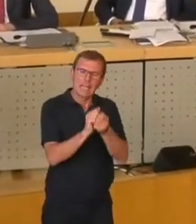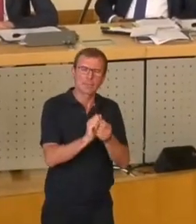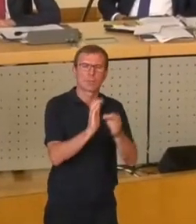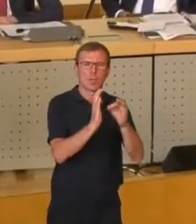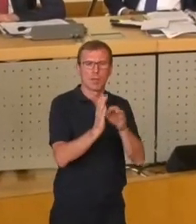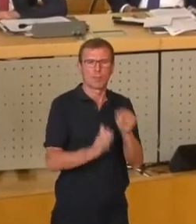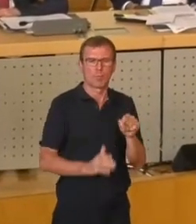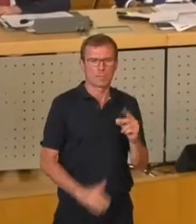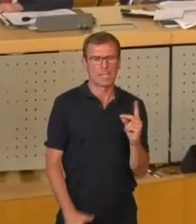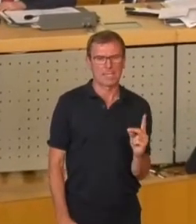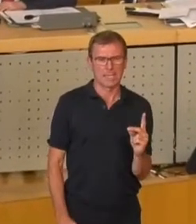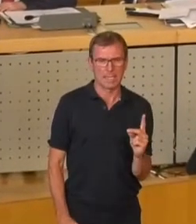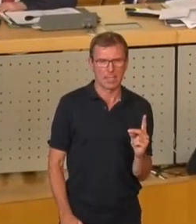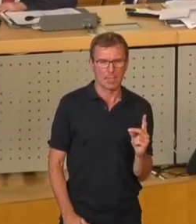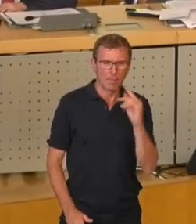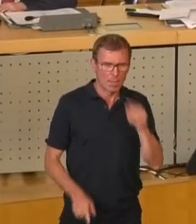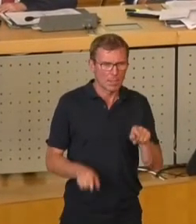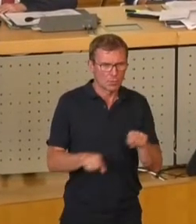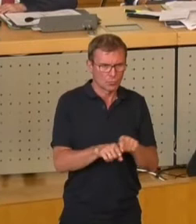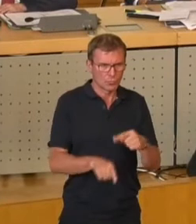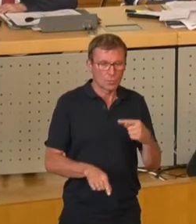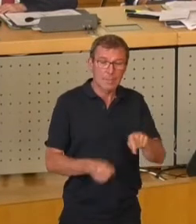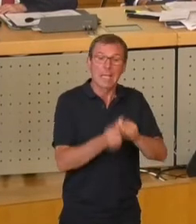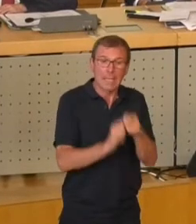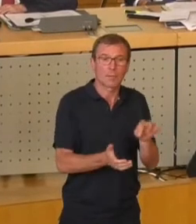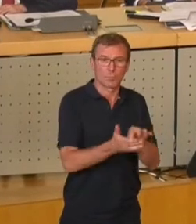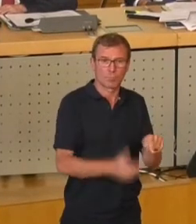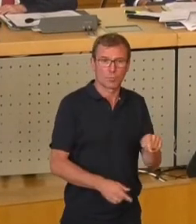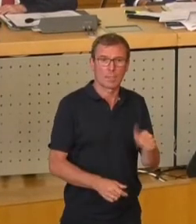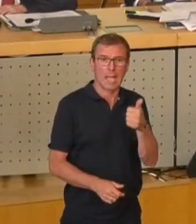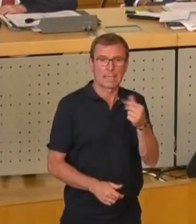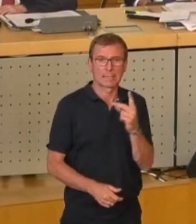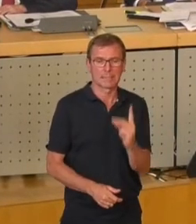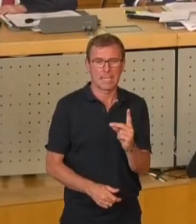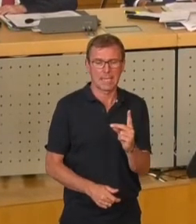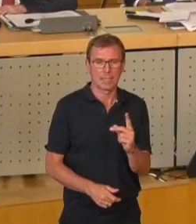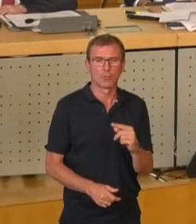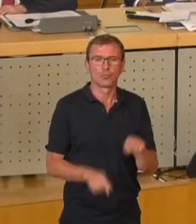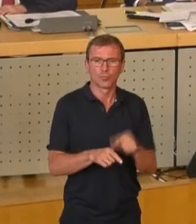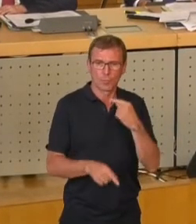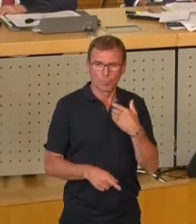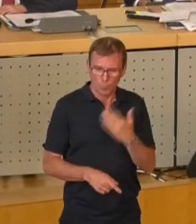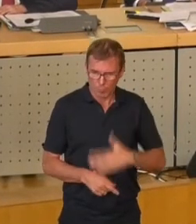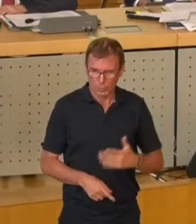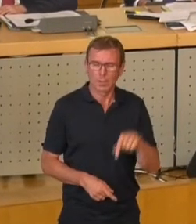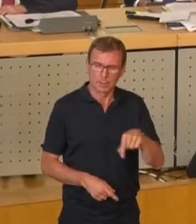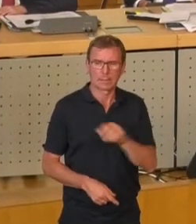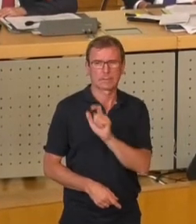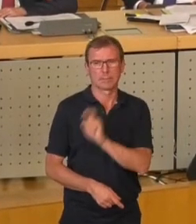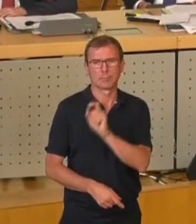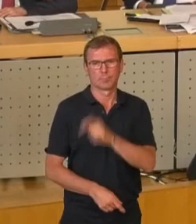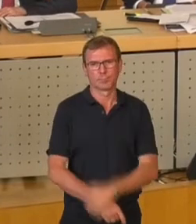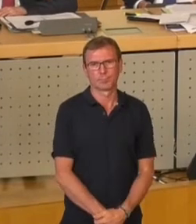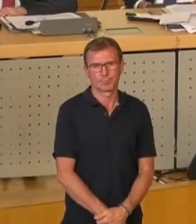D. Wer dem geänderten Punkt 1d zustimmen möchte, dem bitte ich jetzt um sein